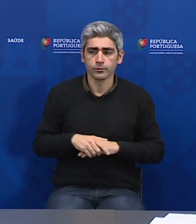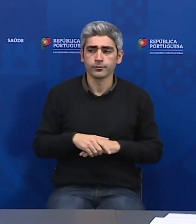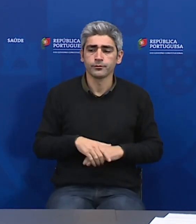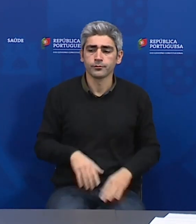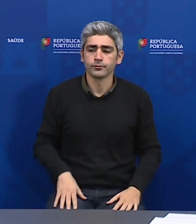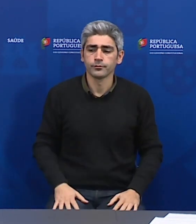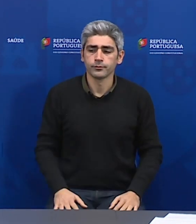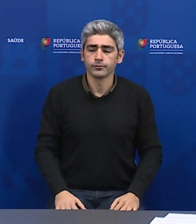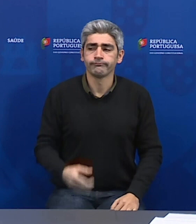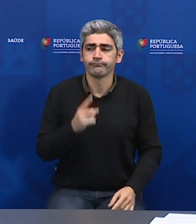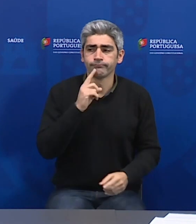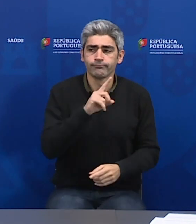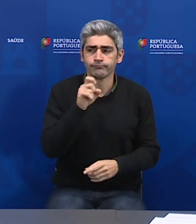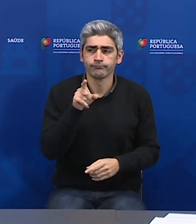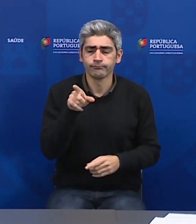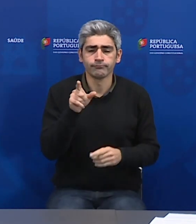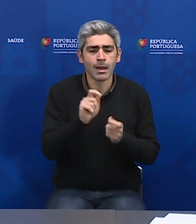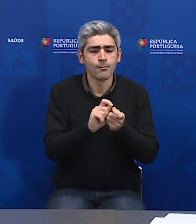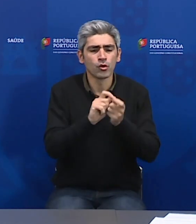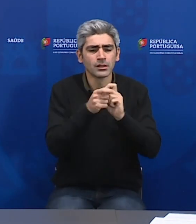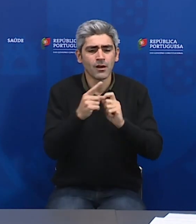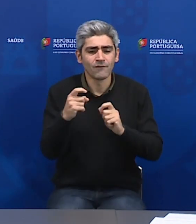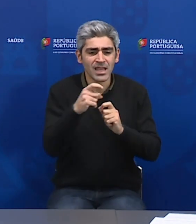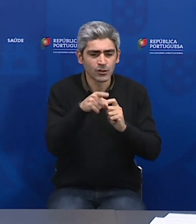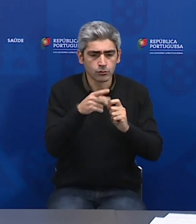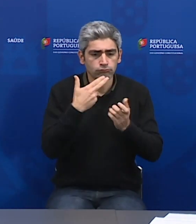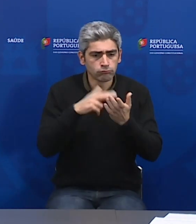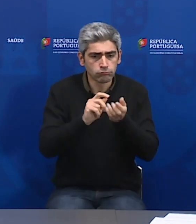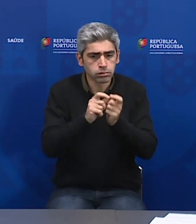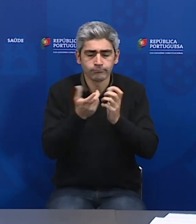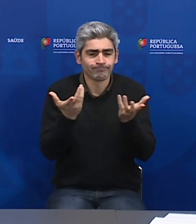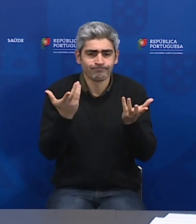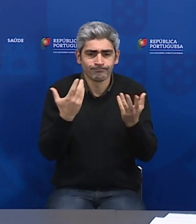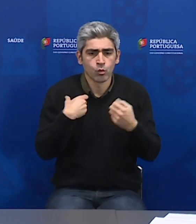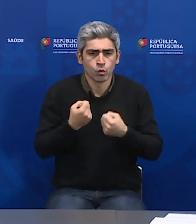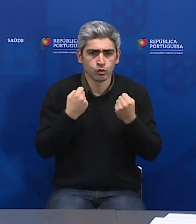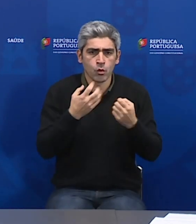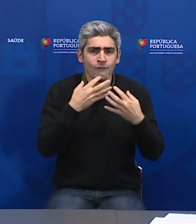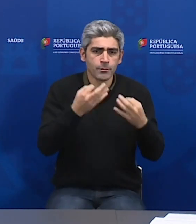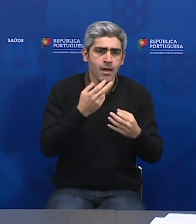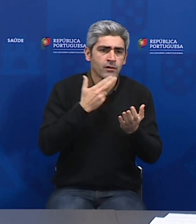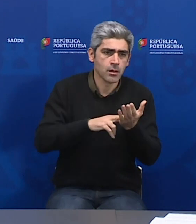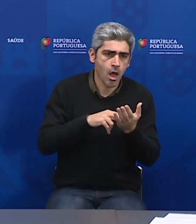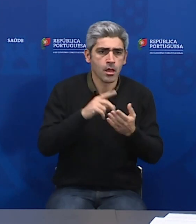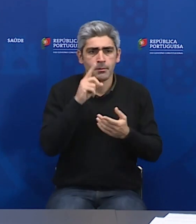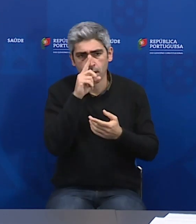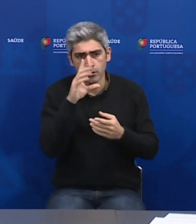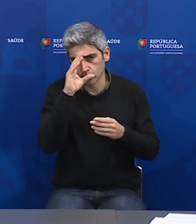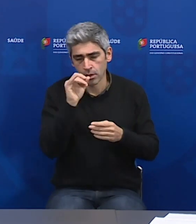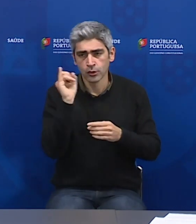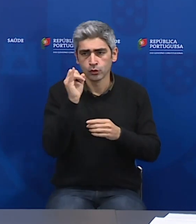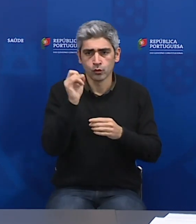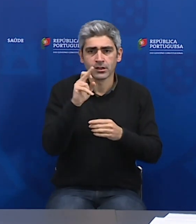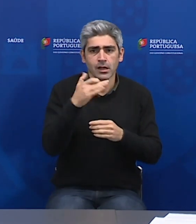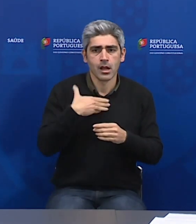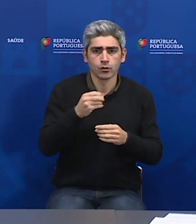Bom, em relação à questão da mutação, nesta fase não consigo nem confirmar nem desmentir essa situação. O Instituto Zé Ricardo Jorge